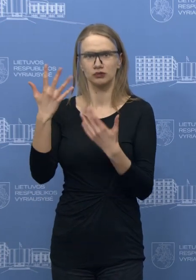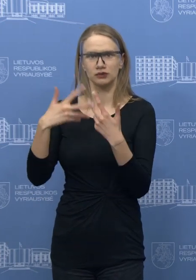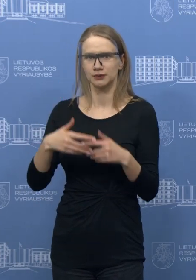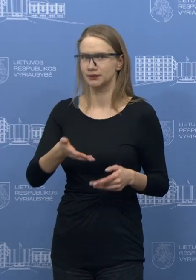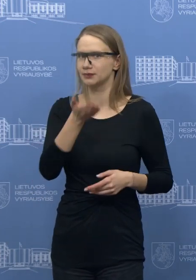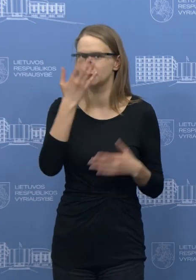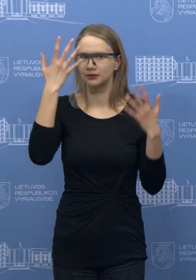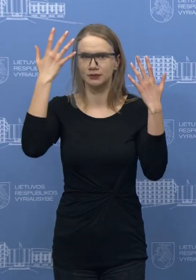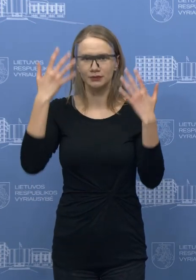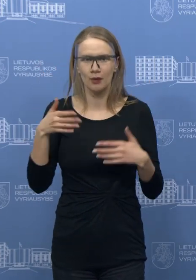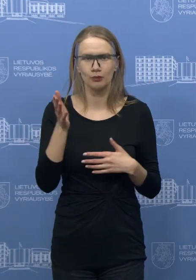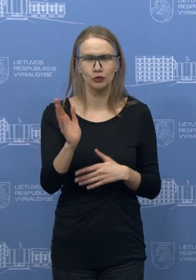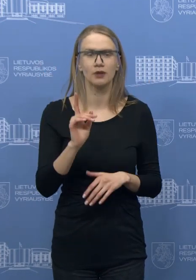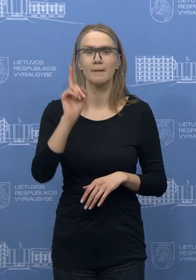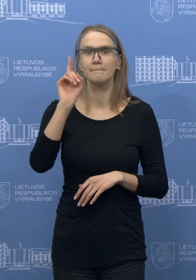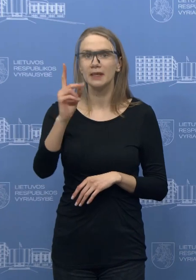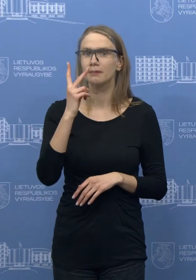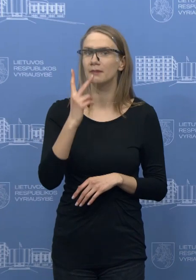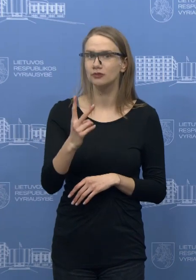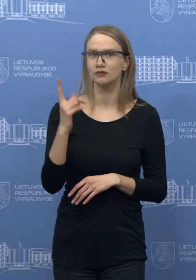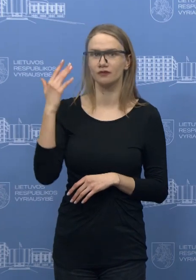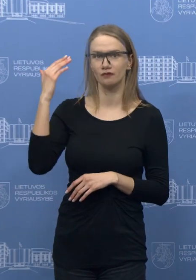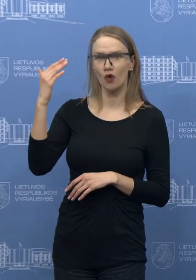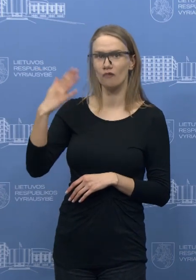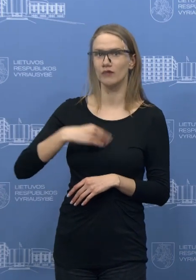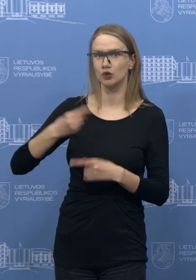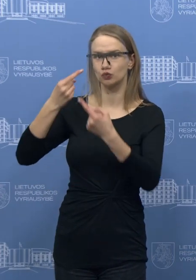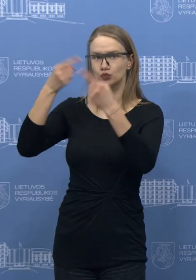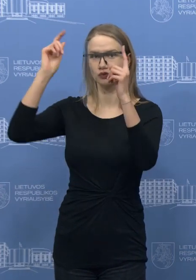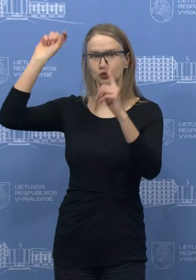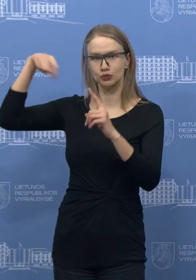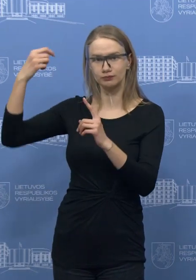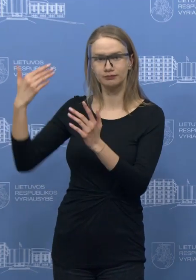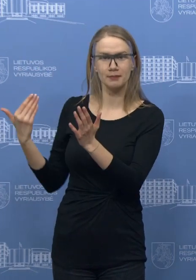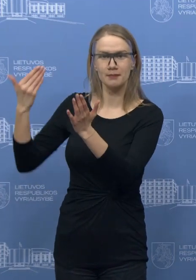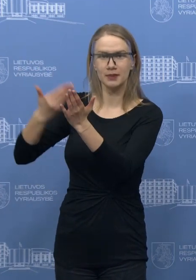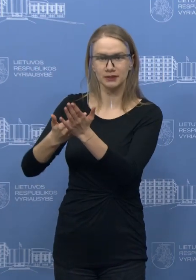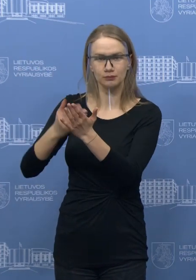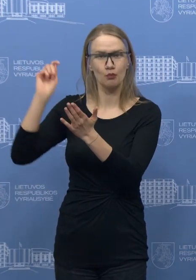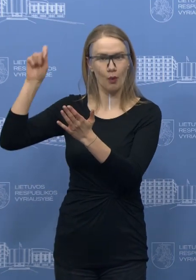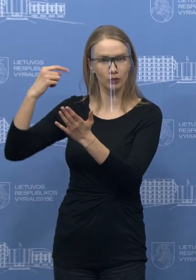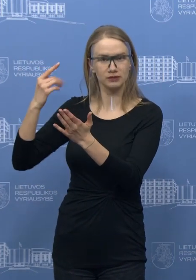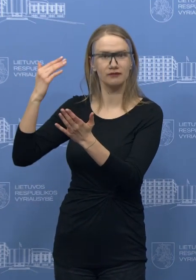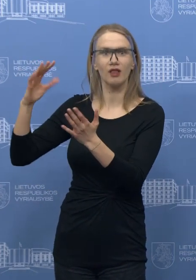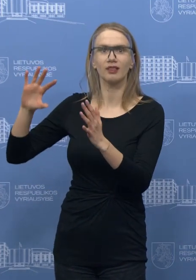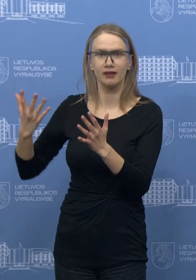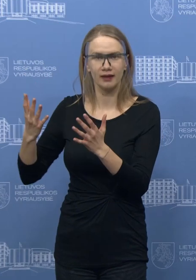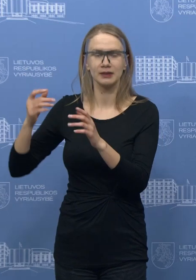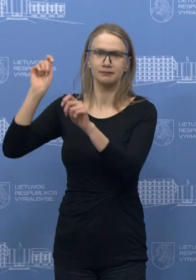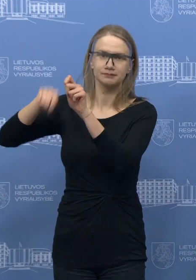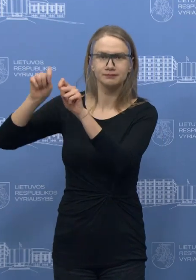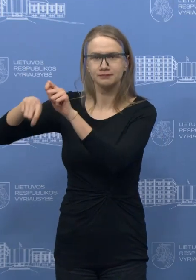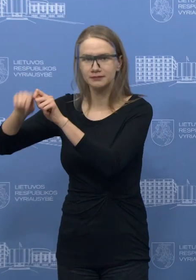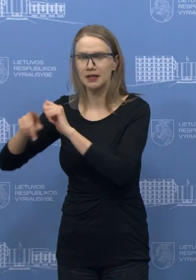Dėl to tikrai aš norėčiau, kad, kiek žinau, tas pristatymas ir bus, ir bus komentarai mokslininkų. Mums svarbiausia dabar tą sistemą tinkamai,